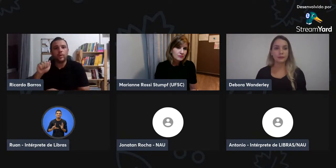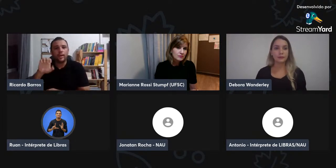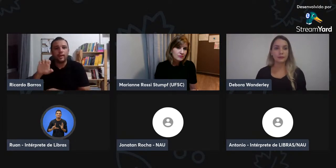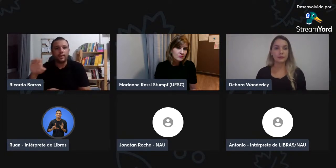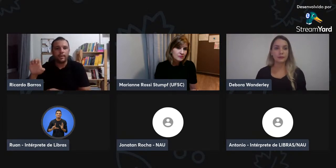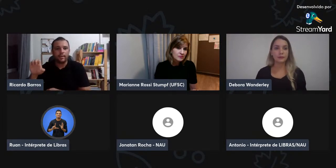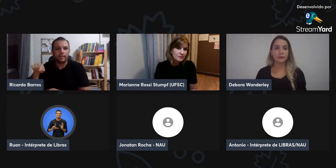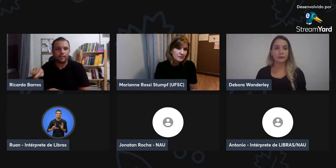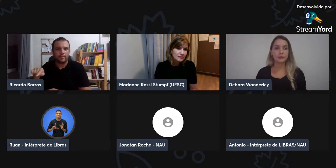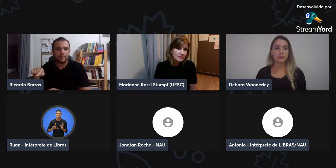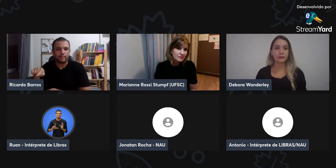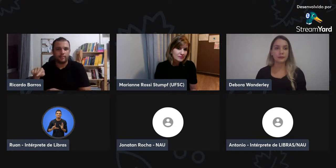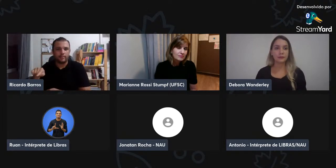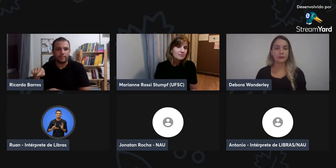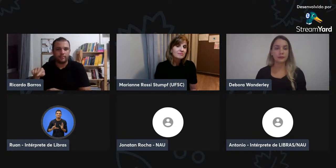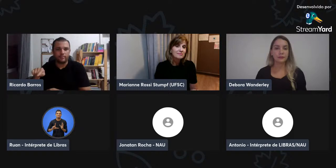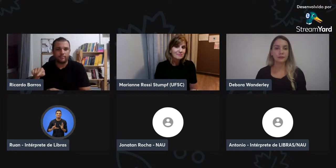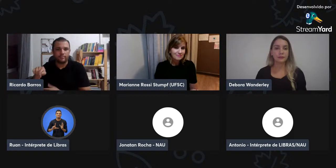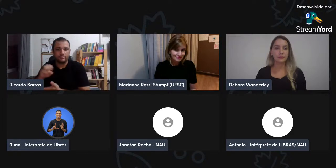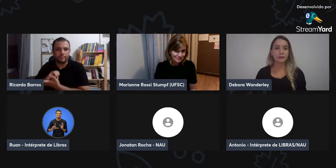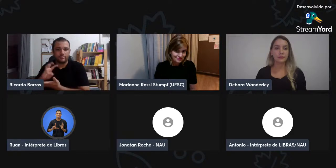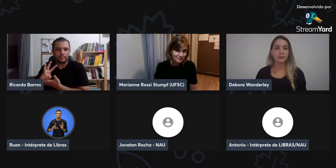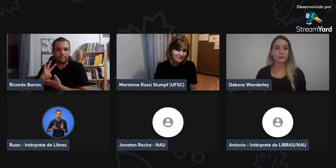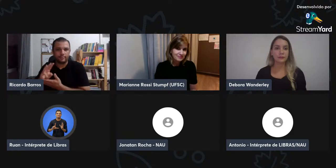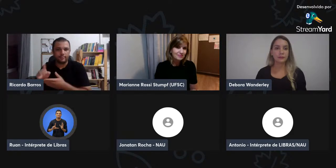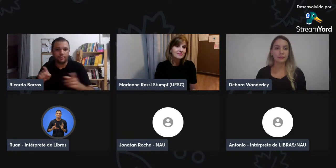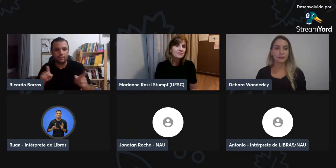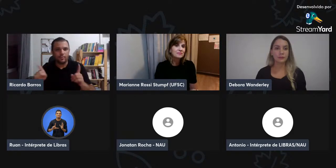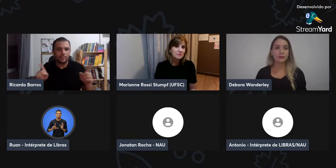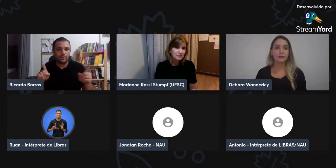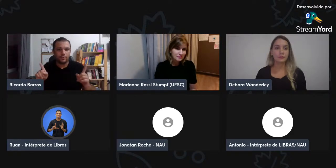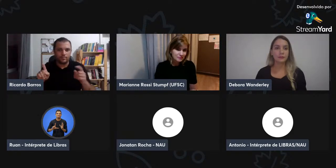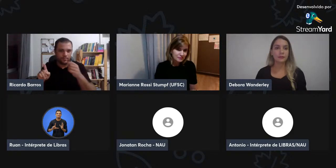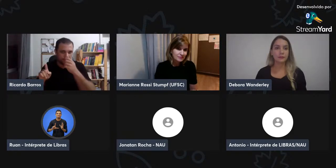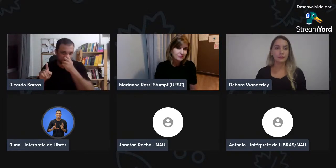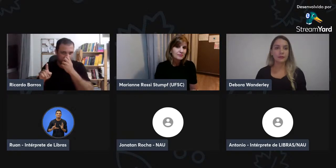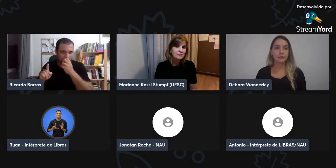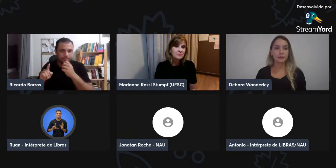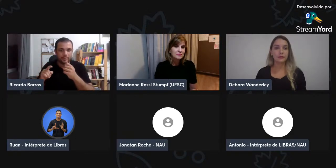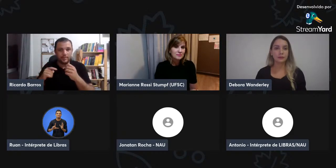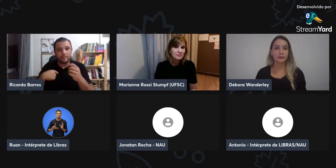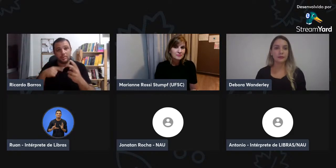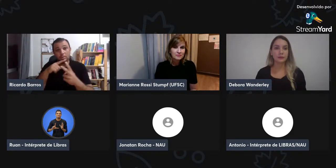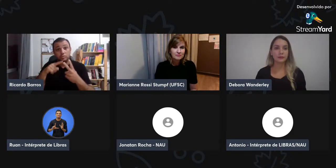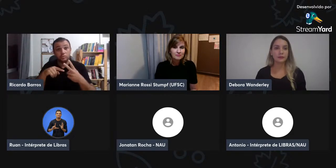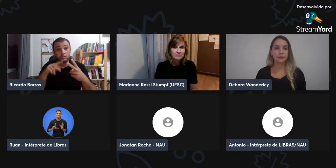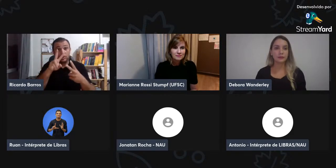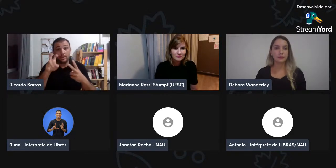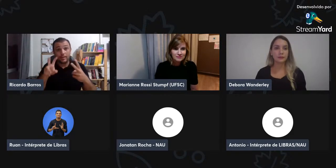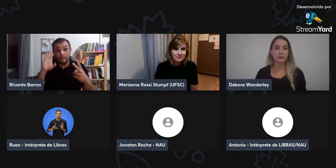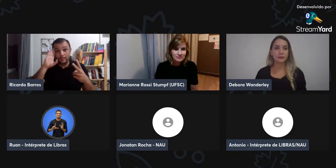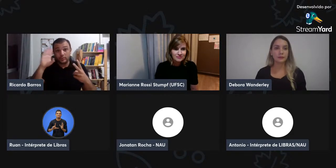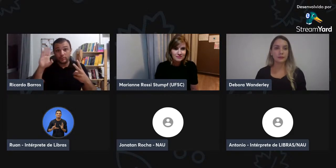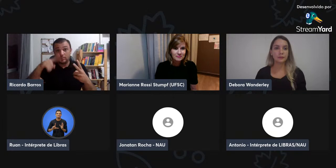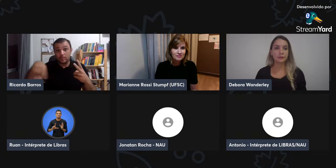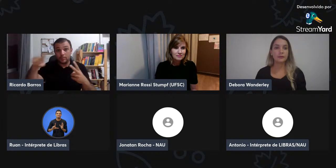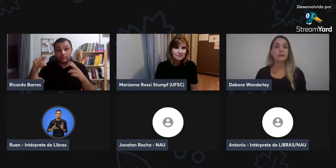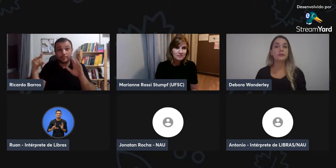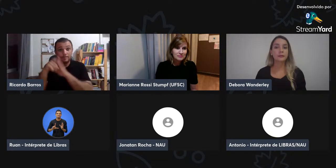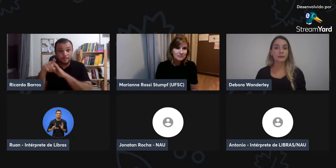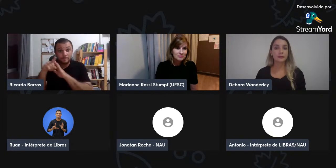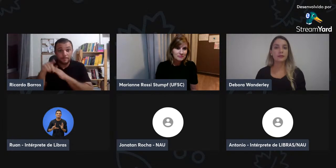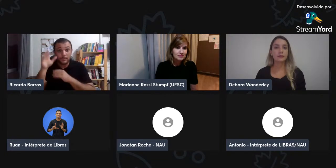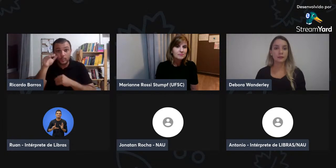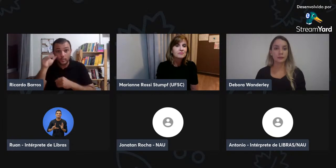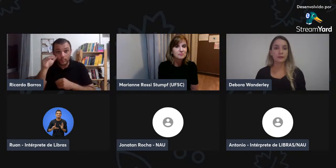E com relação ao estudo dentro do A.E., na sala regular, como é que se dá esse estudo da escrita de